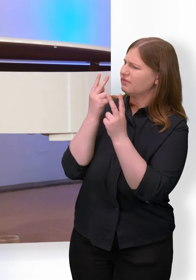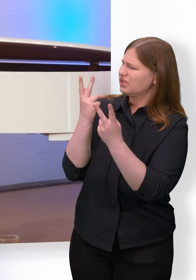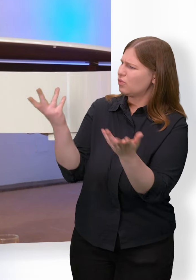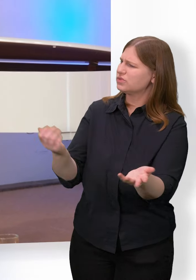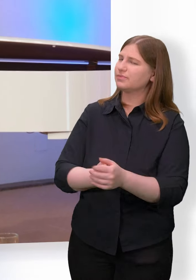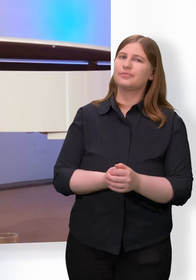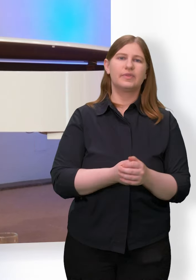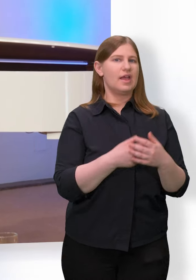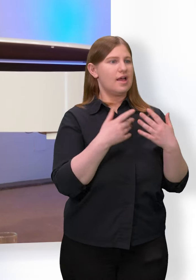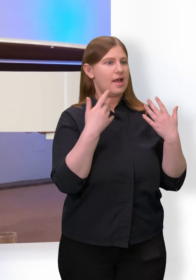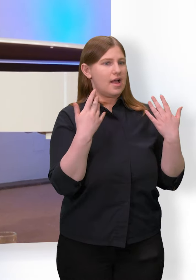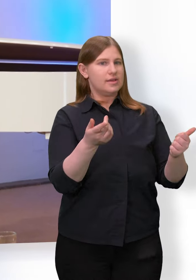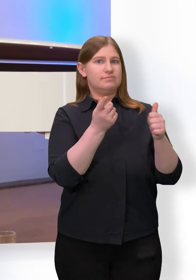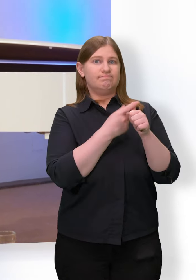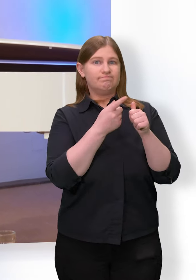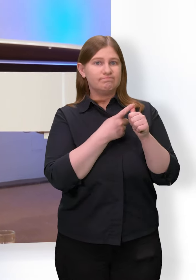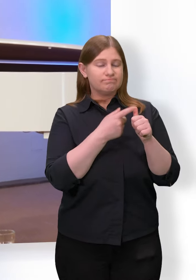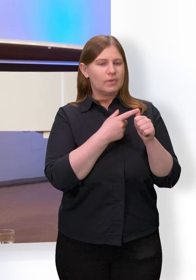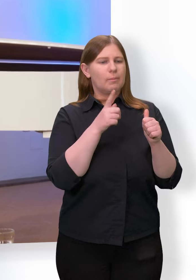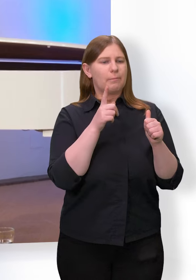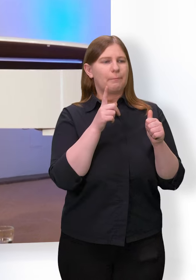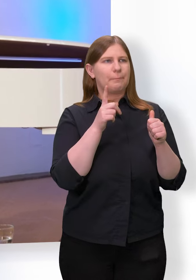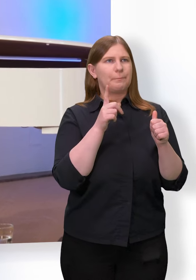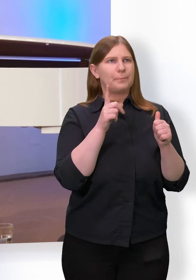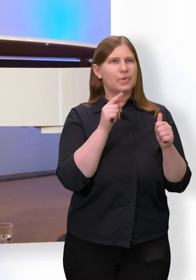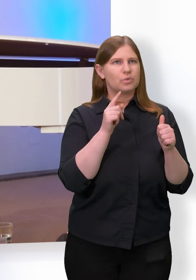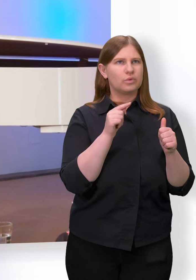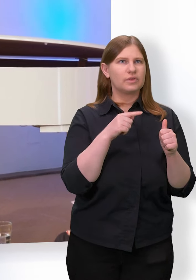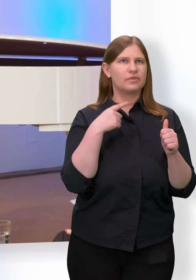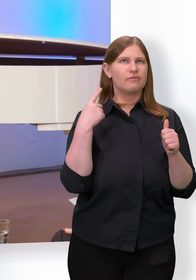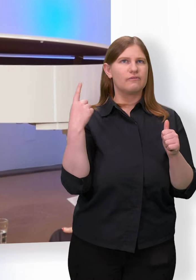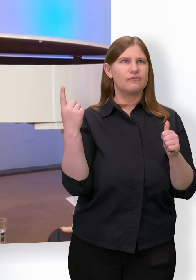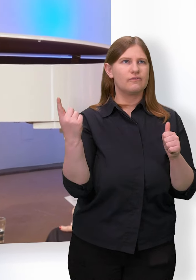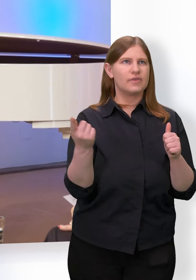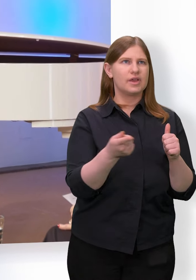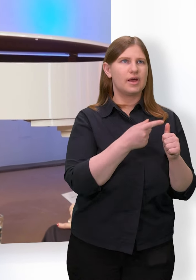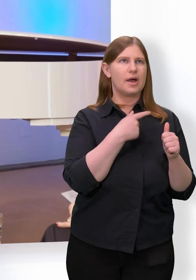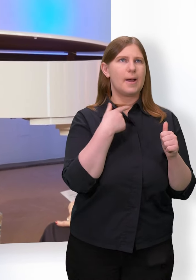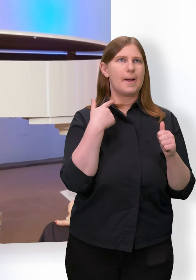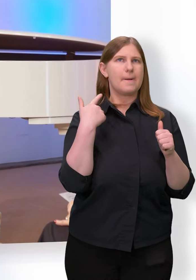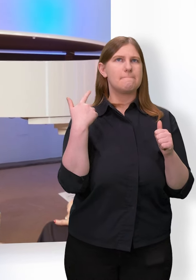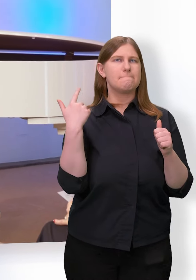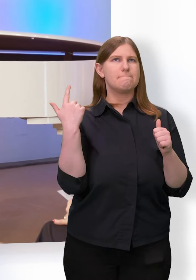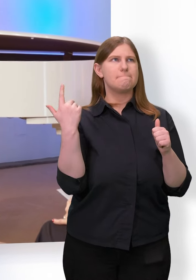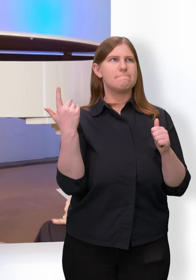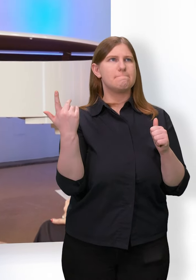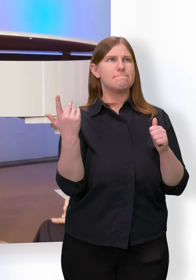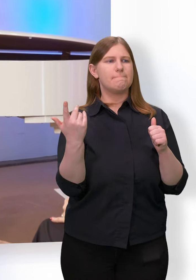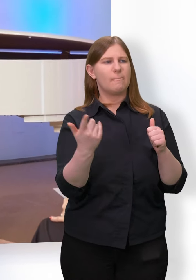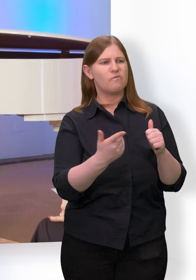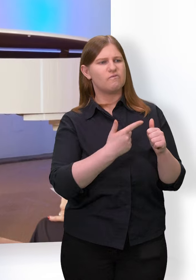Also zum einen heißt es, zuallererst mal heißt es, dass wir aus unserer christlichen Motivation heraus